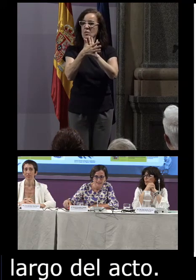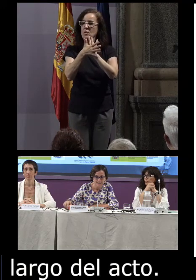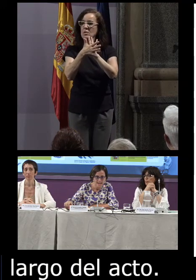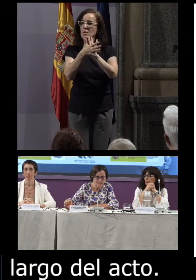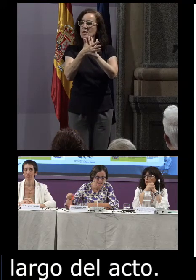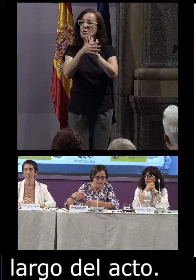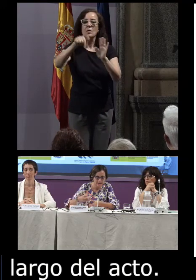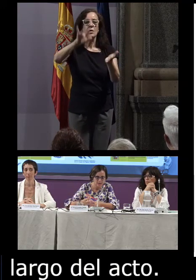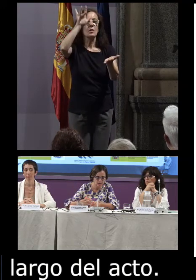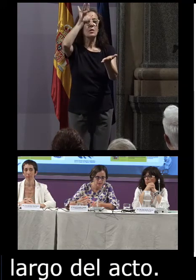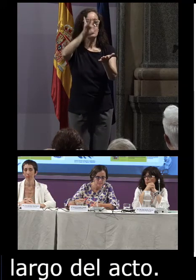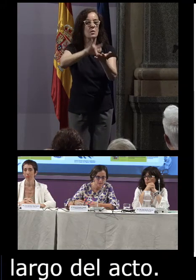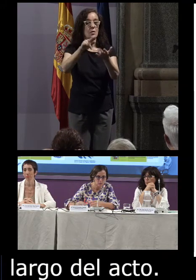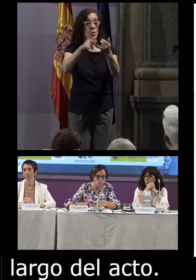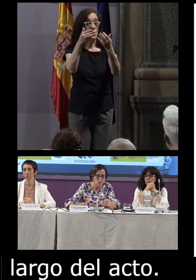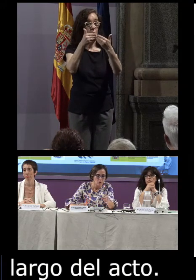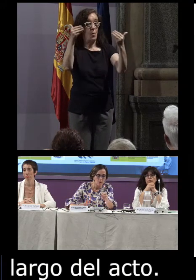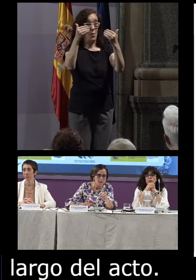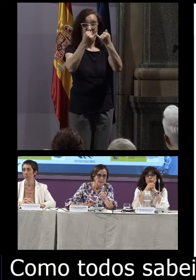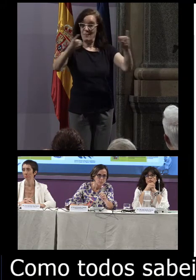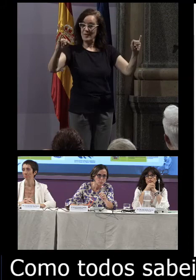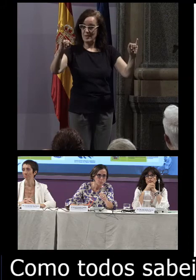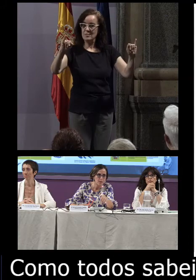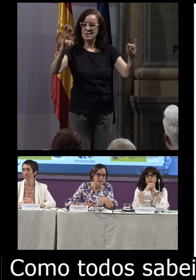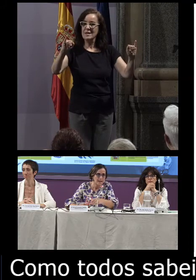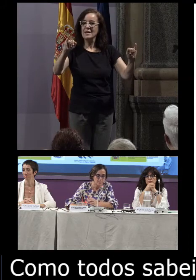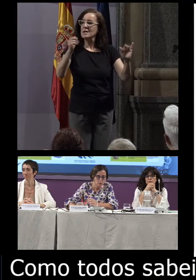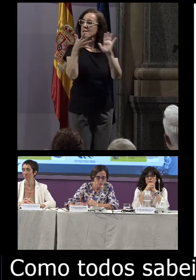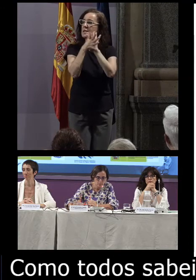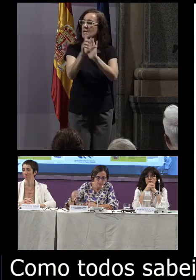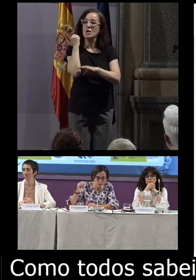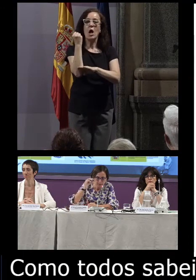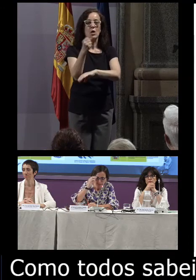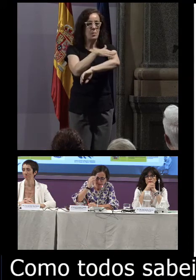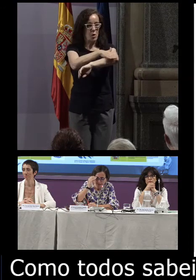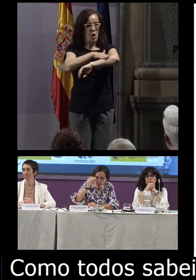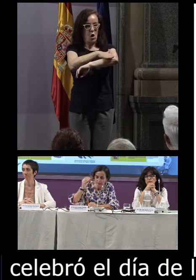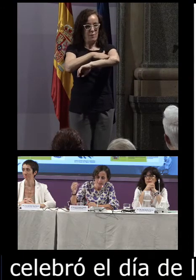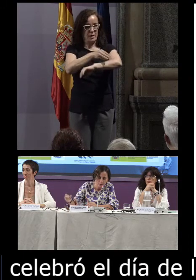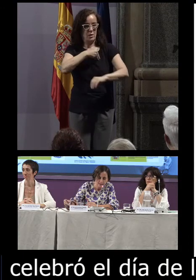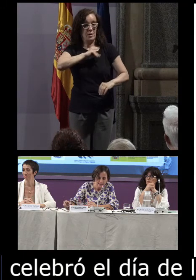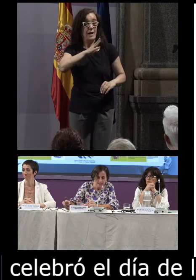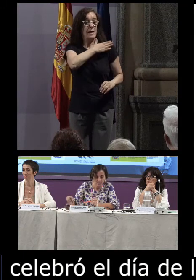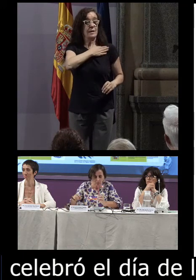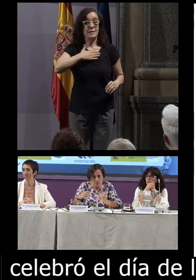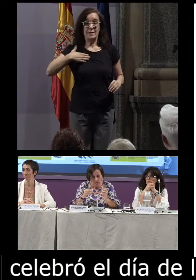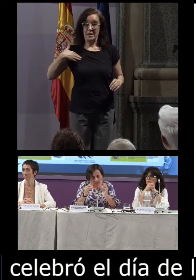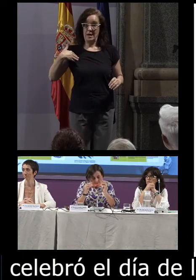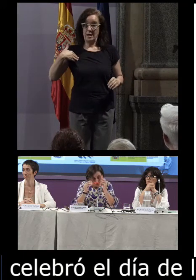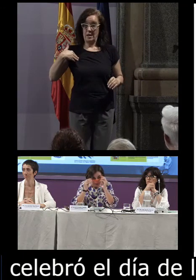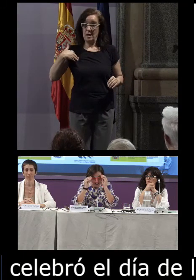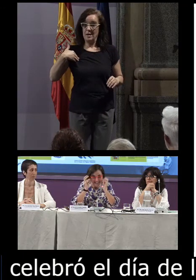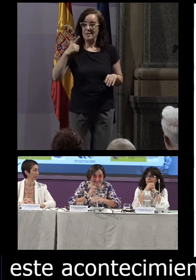Este día, este acontecimiento, supone el apoyo del Gobierno de España que pretende con este gesto